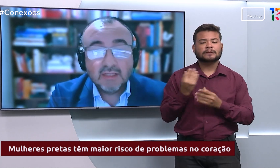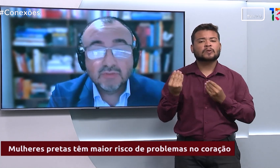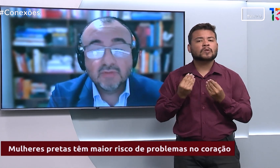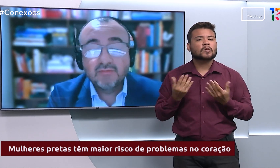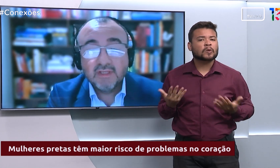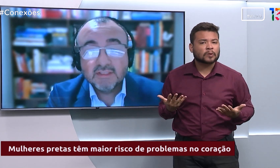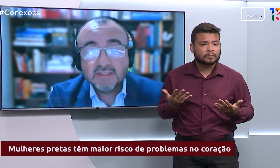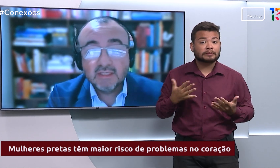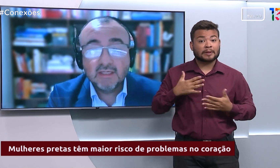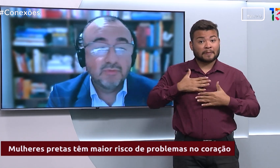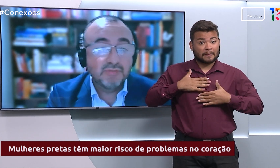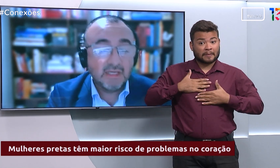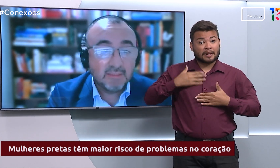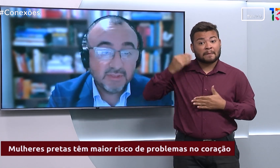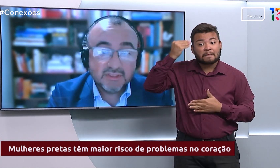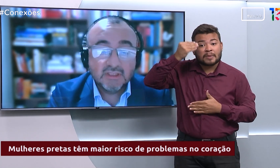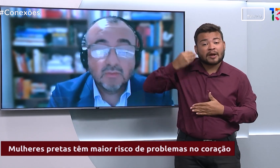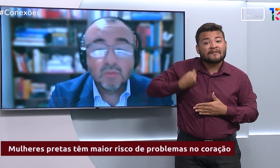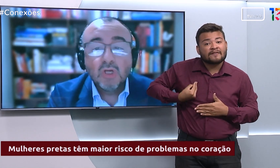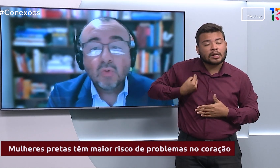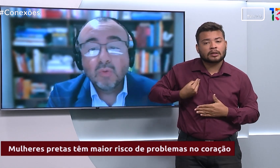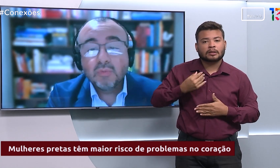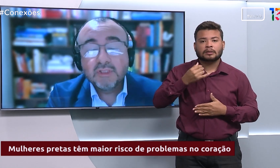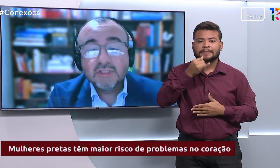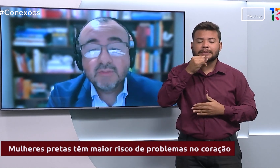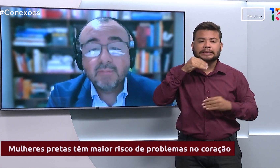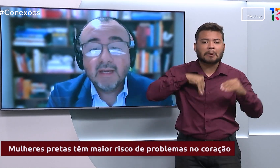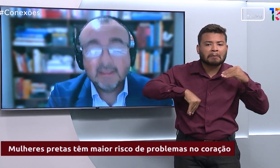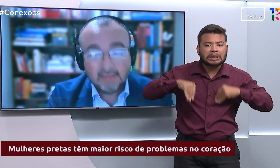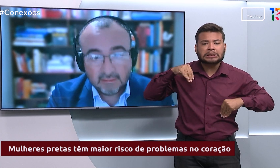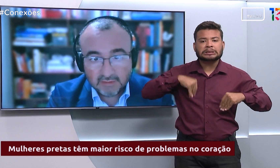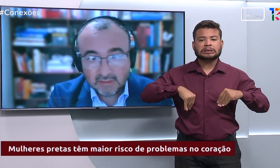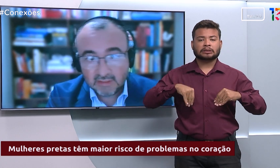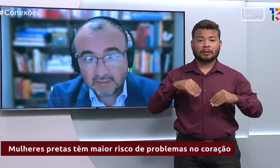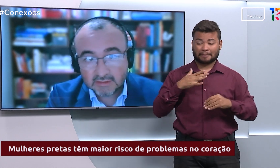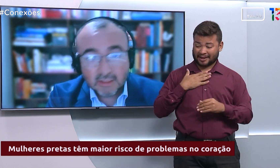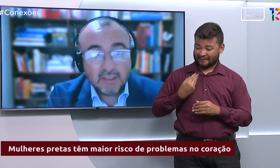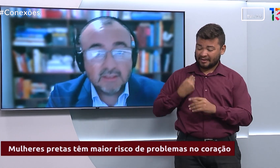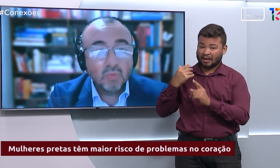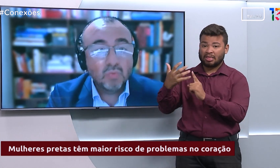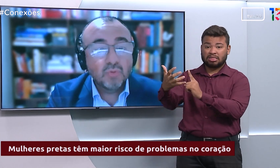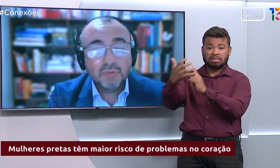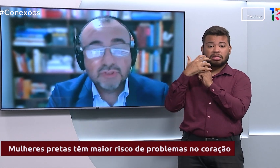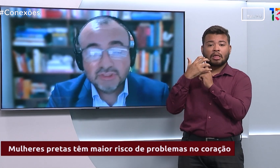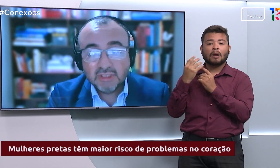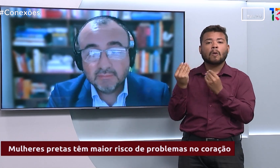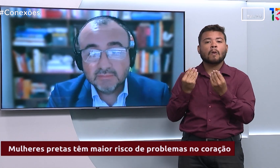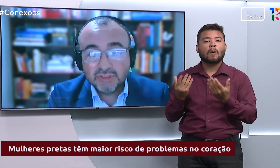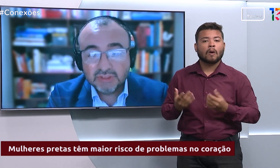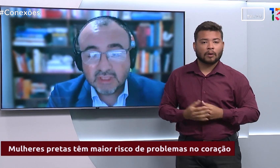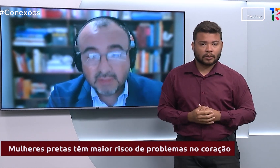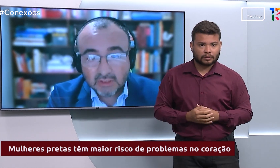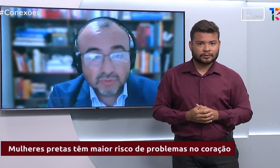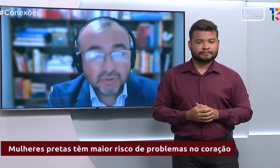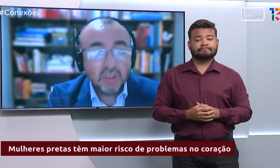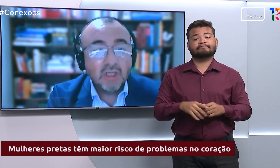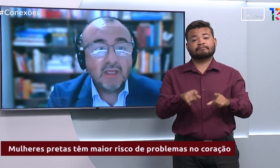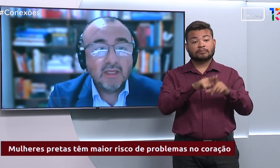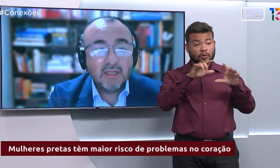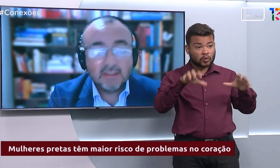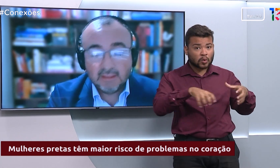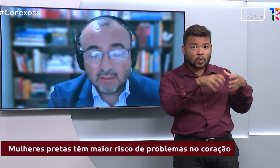a sua vivência, a depressão? Como que isso impacta na vida delas? Então, grupos de amigos,